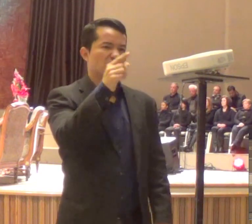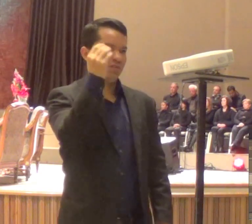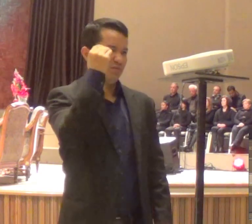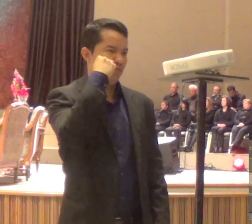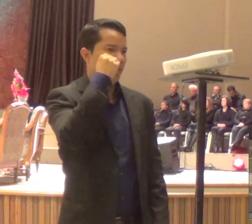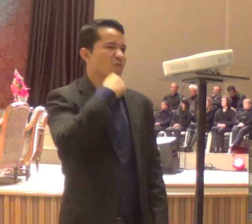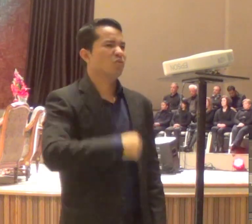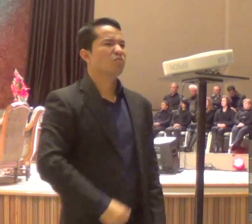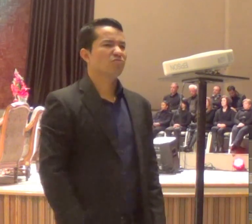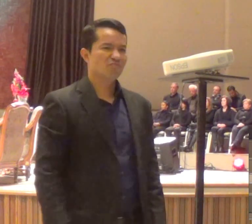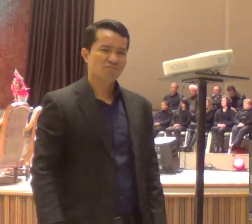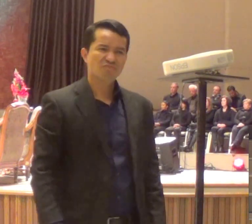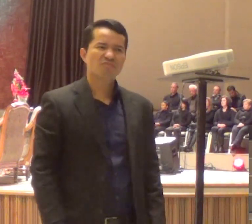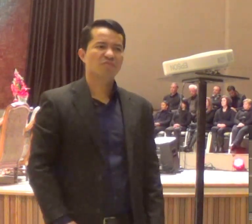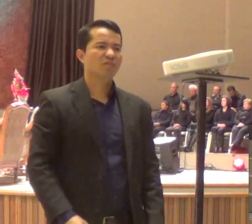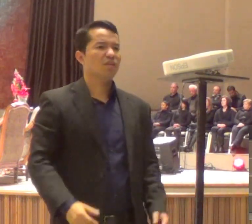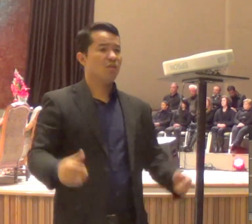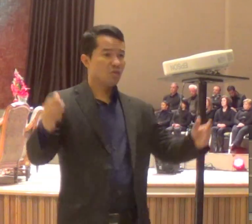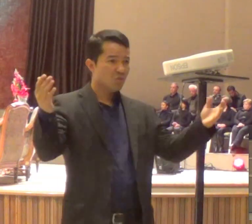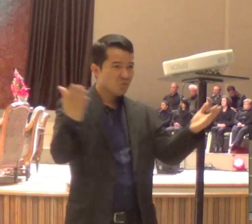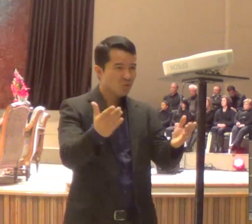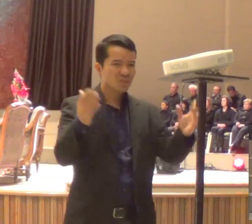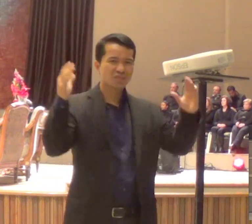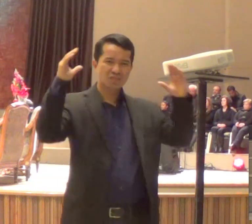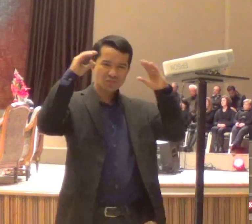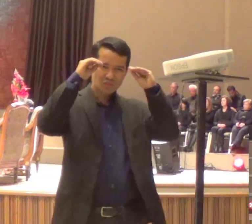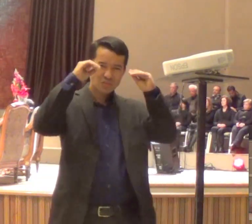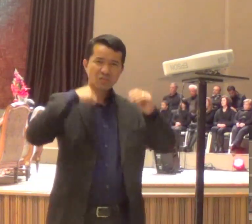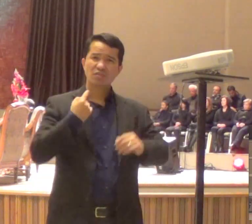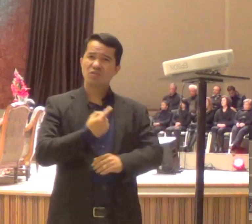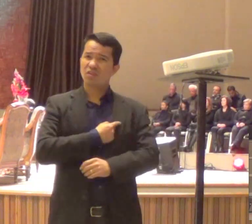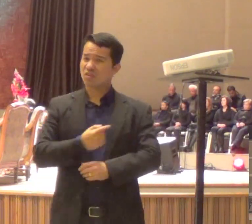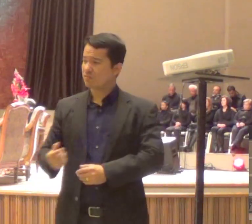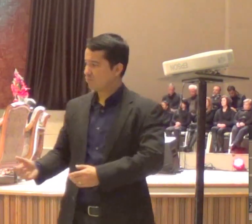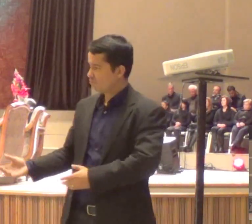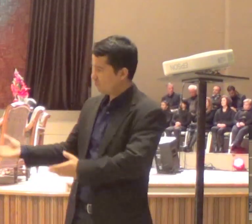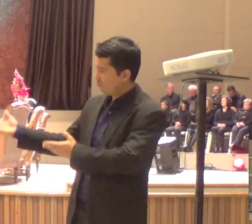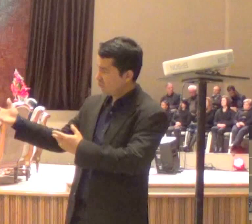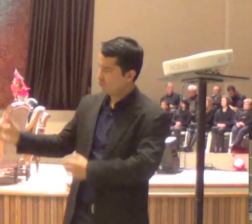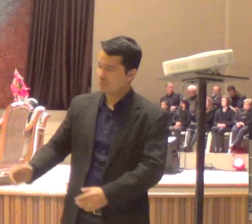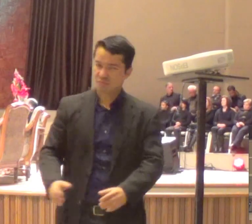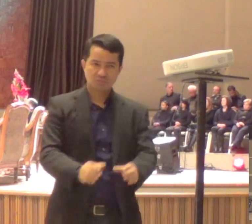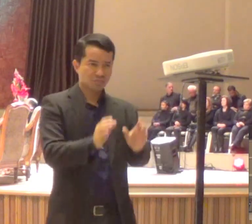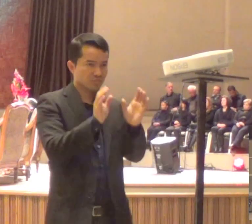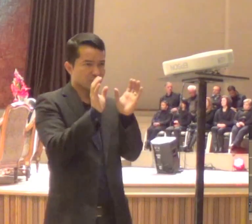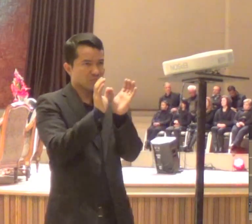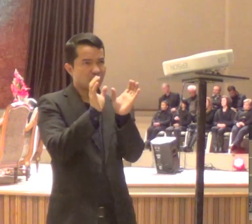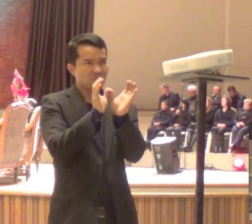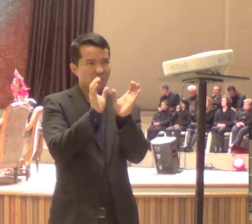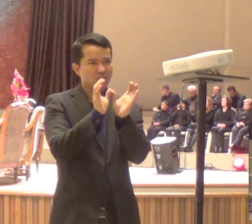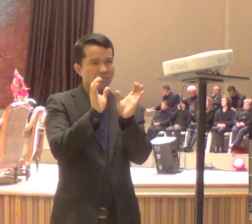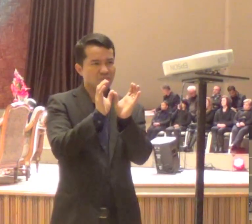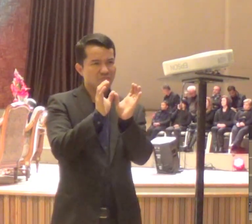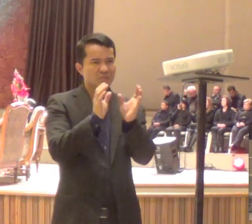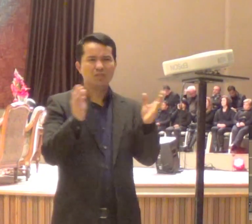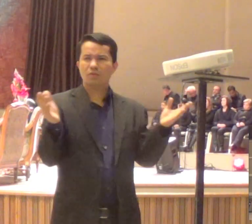noite, nós vamos celebrar, o pão e o vinho, que está aqui, a ceia do Senhor, nós vamos fazer isso agora,